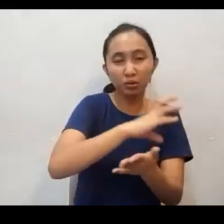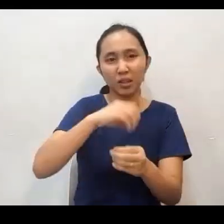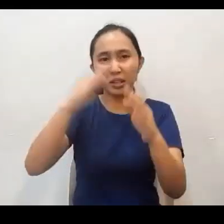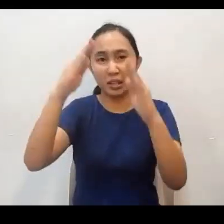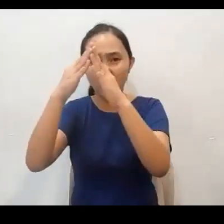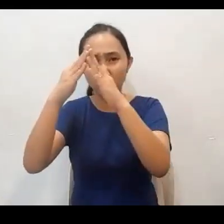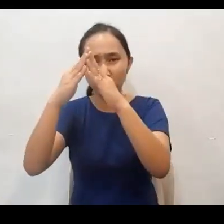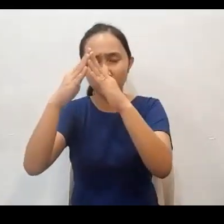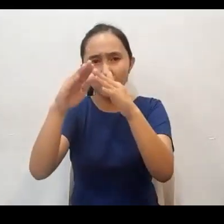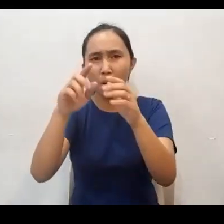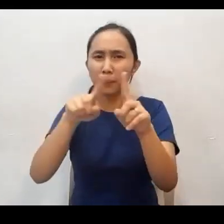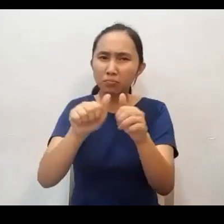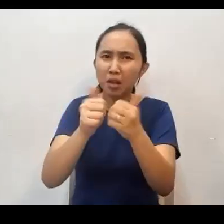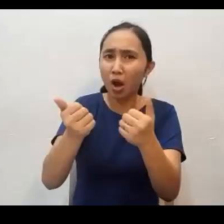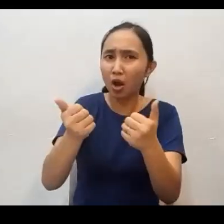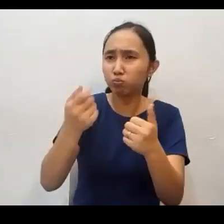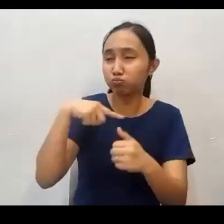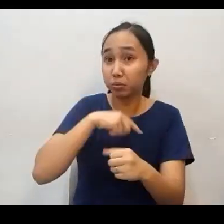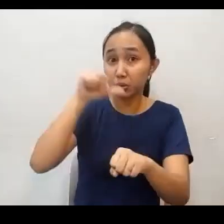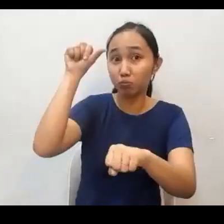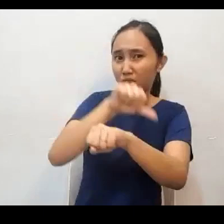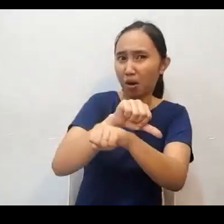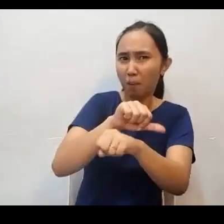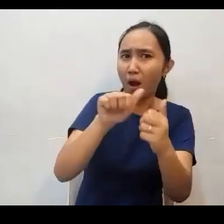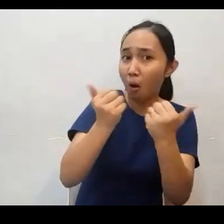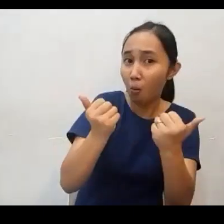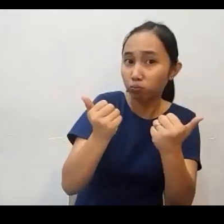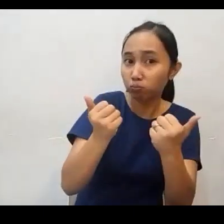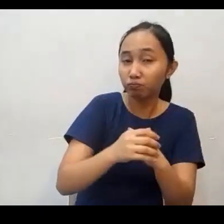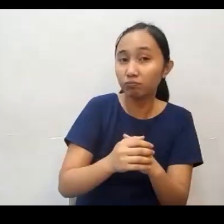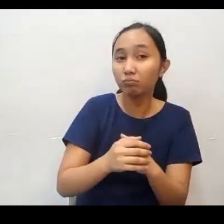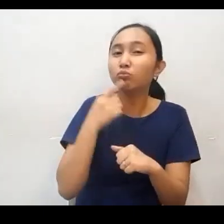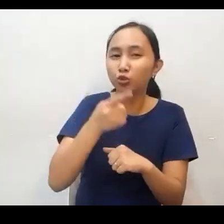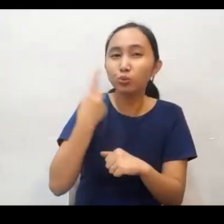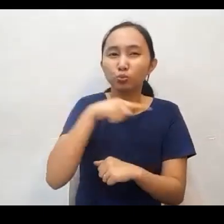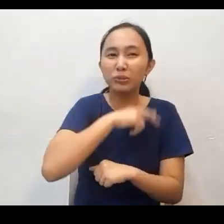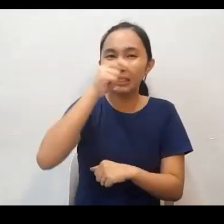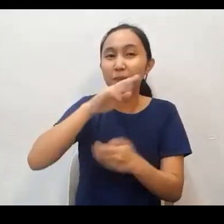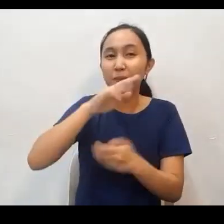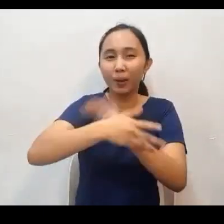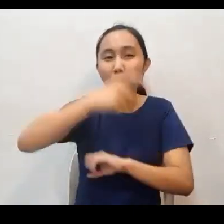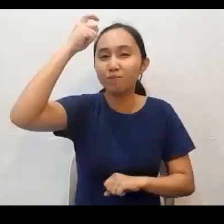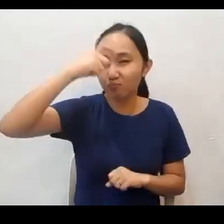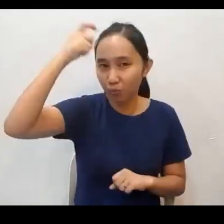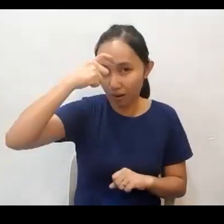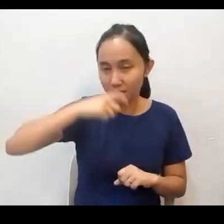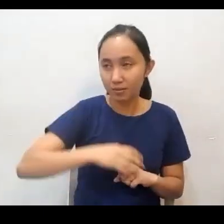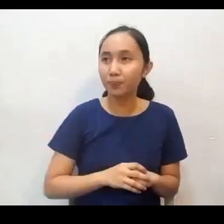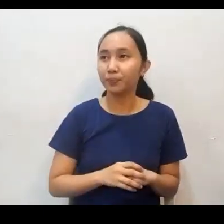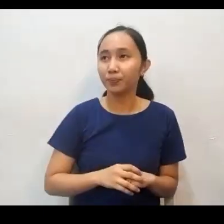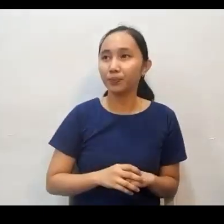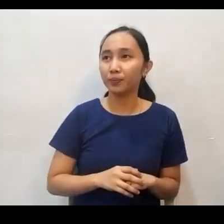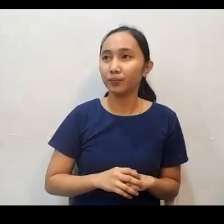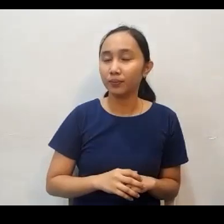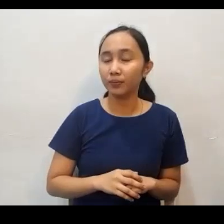Kaya maaaring mayroong pong panguusik sa ating trabaho, sa ating paaralan, sa ating bahay. Kapag ganun, paano natin mapagtatagumpayan ito? Kailangan po nating maging